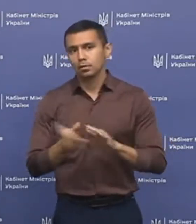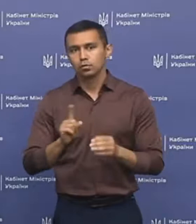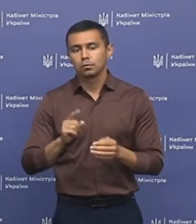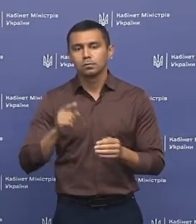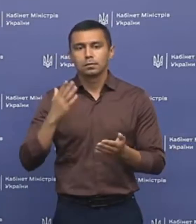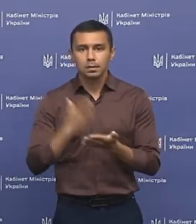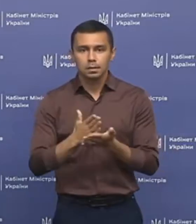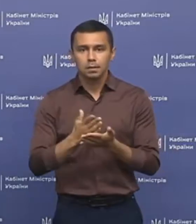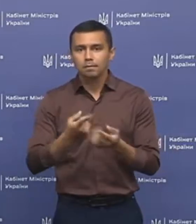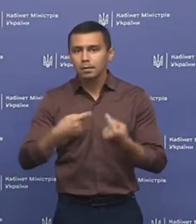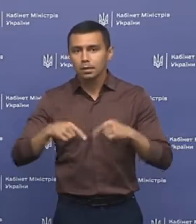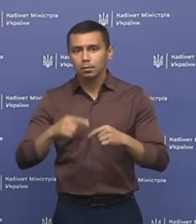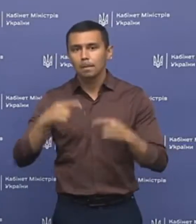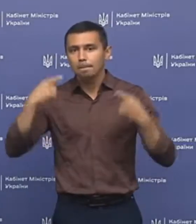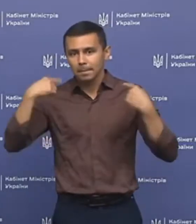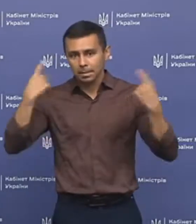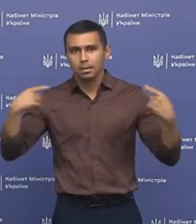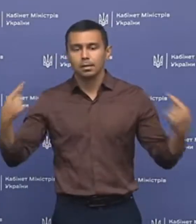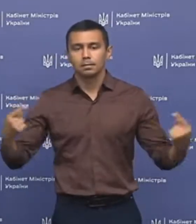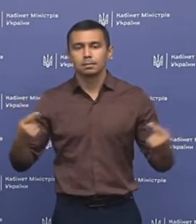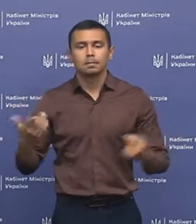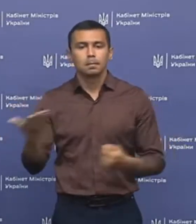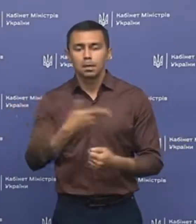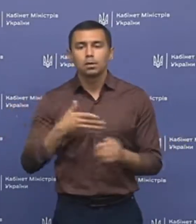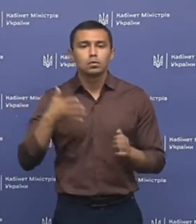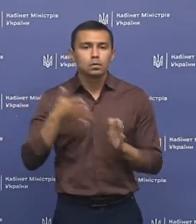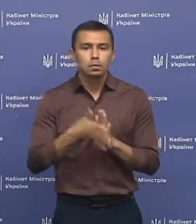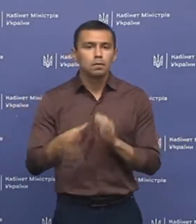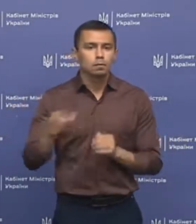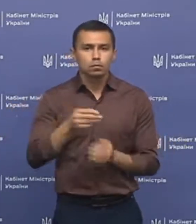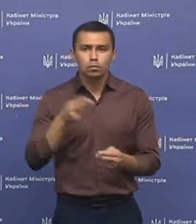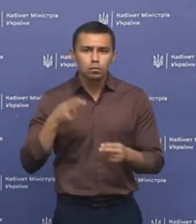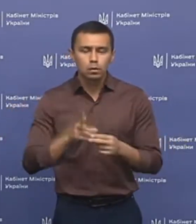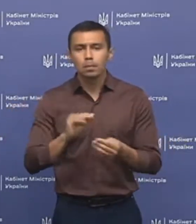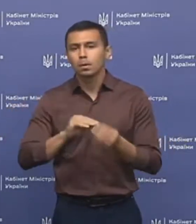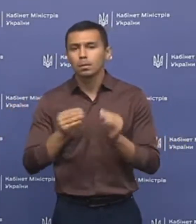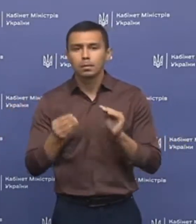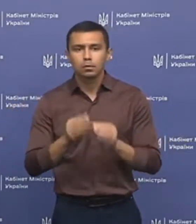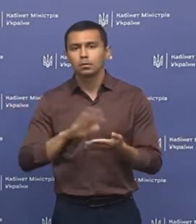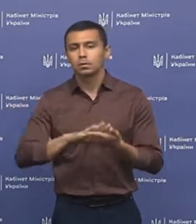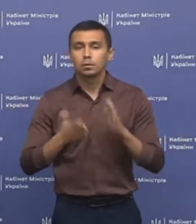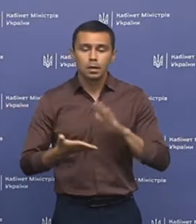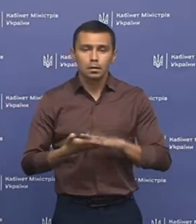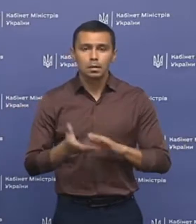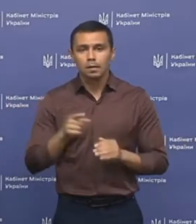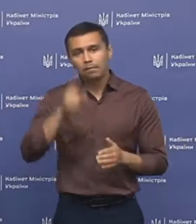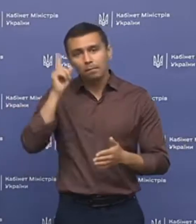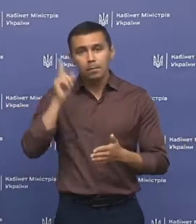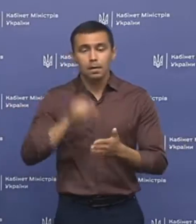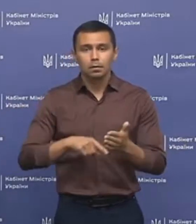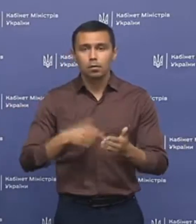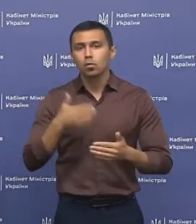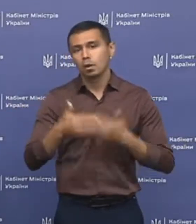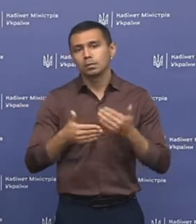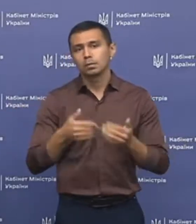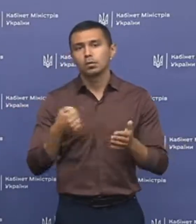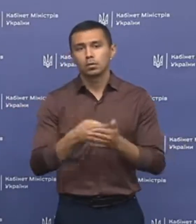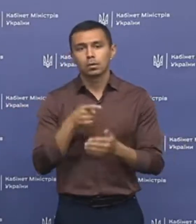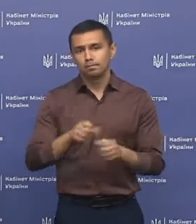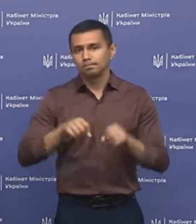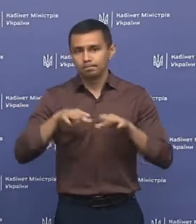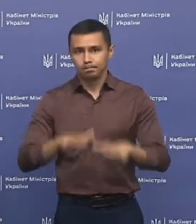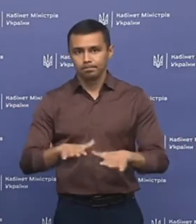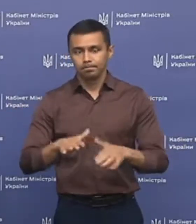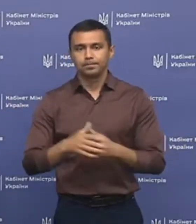що склалися у секторі психіатрії. Ми розуміємо всю гастроту та проблематику ситуації та впевнено рухаємося до її